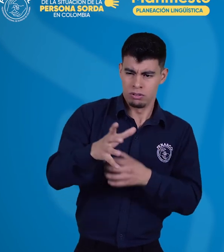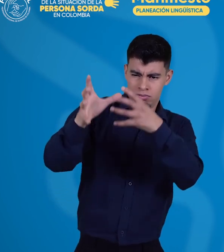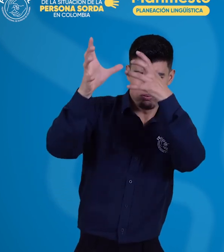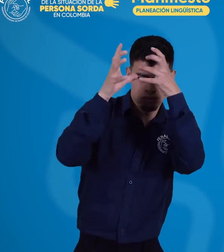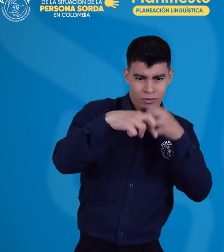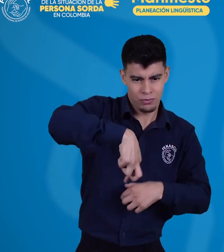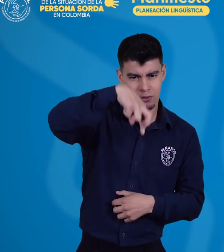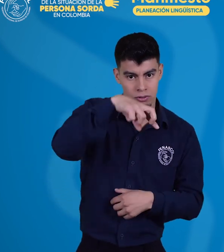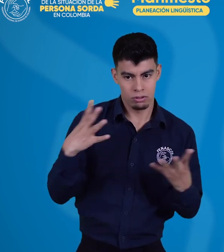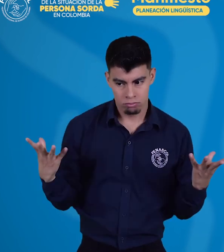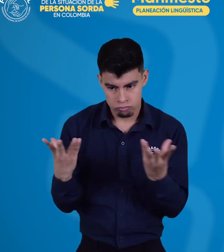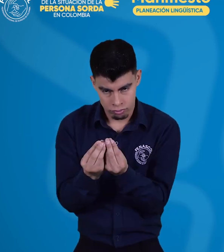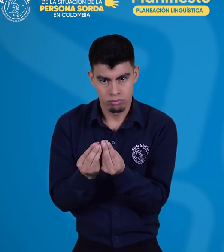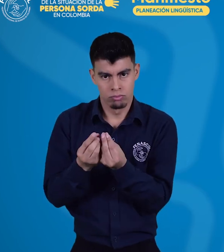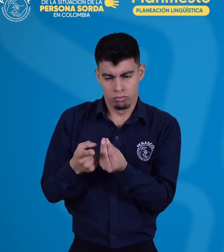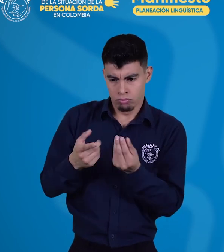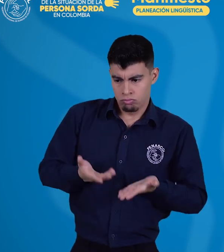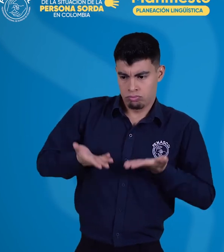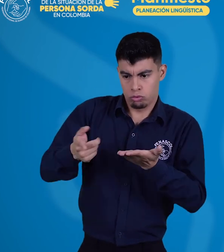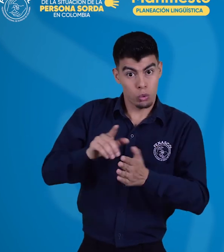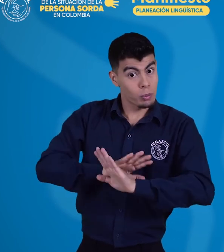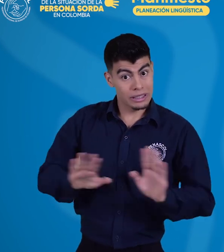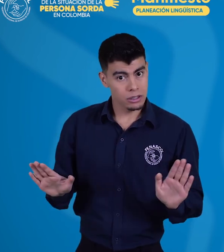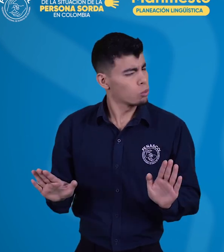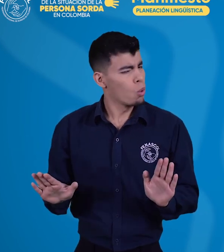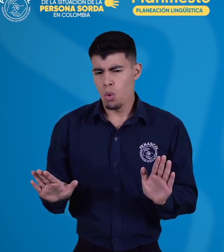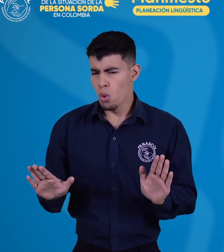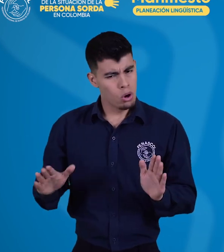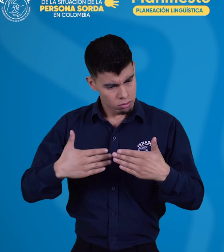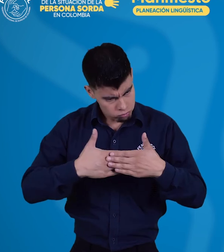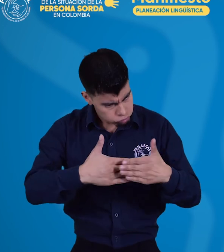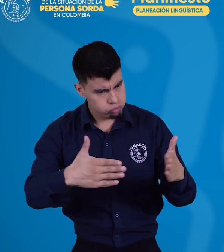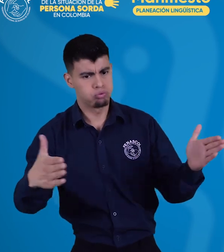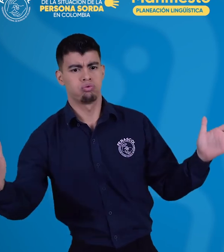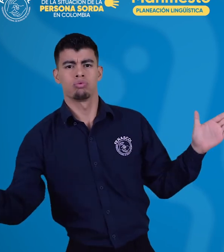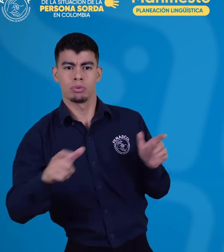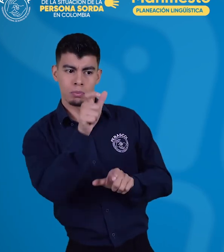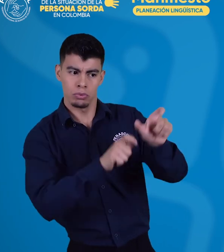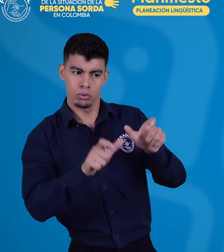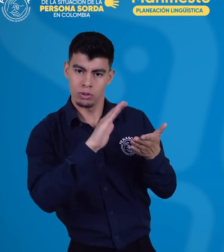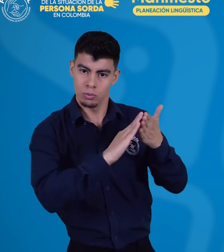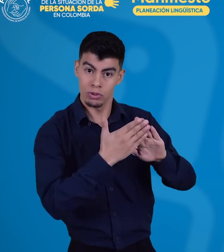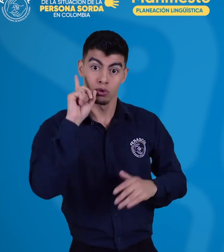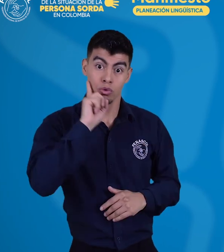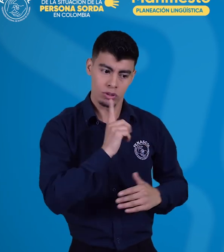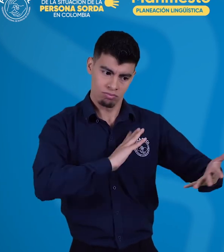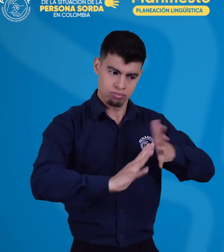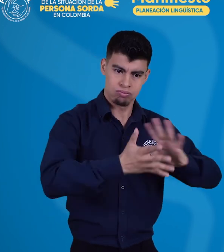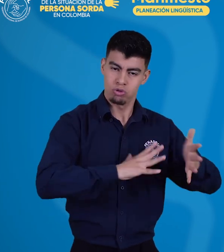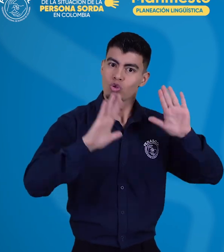sino que deben ser difundidos a toda la comunidad sorda usuaria de la lengua de señas colombiana para que sea ella